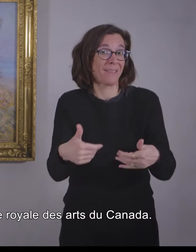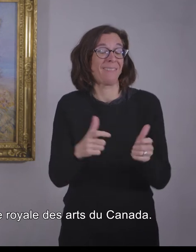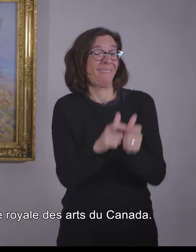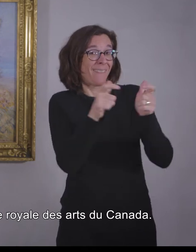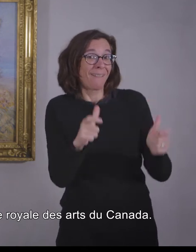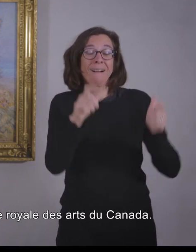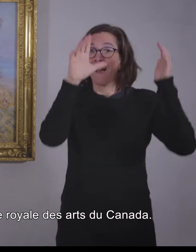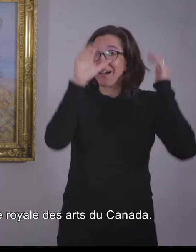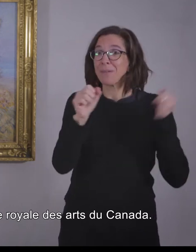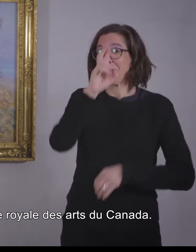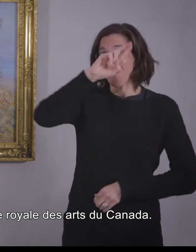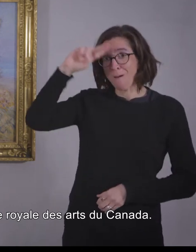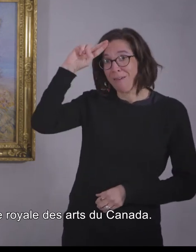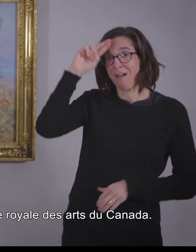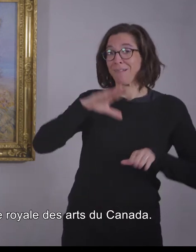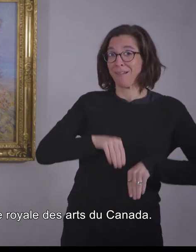royale des arts du Canada.